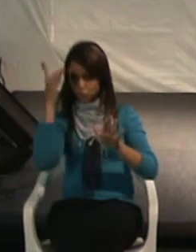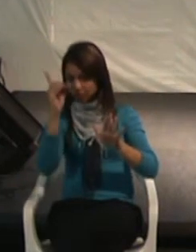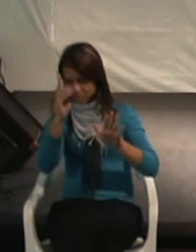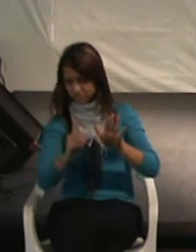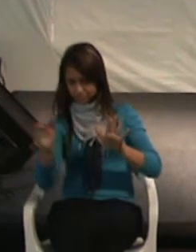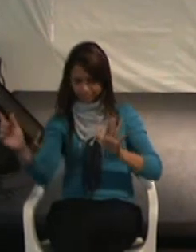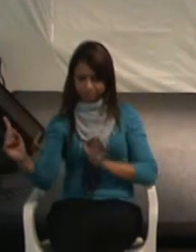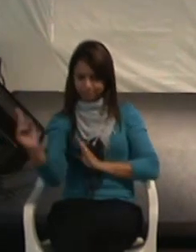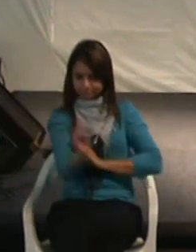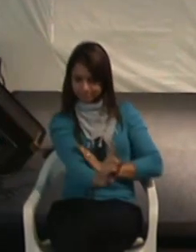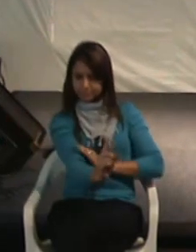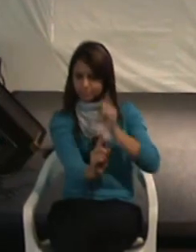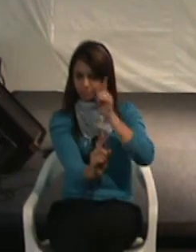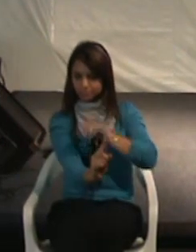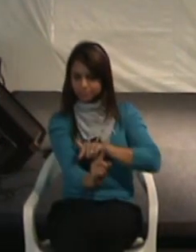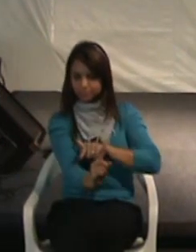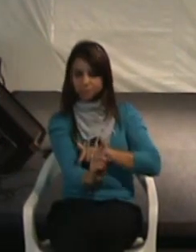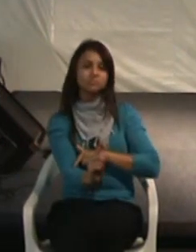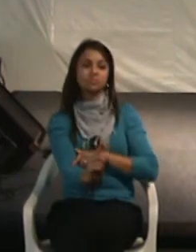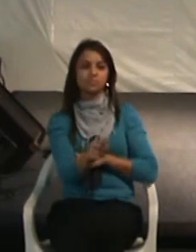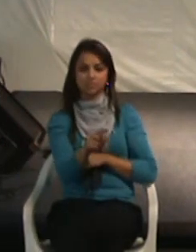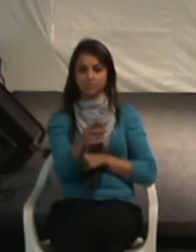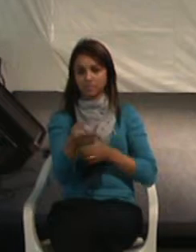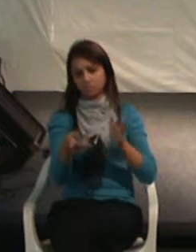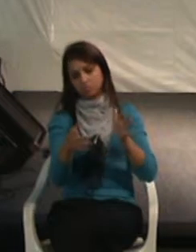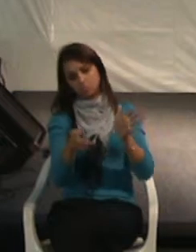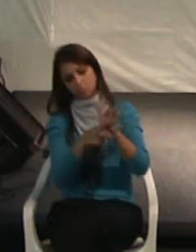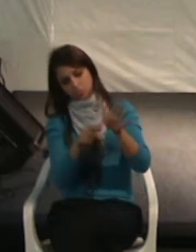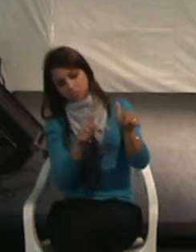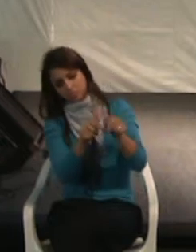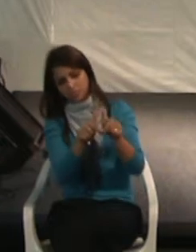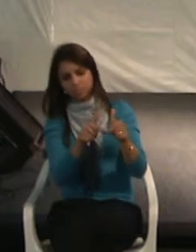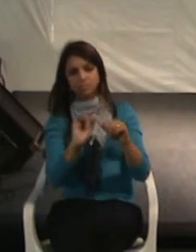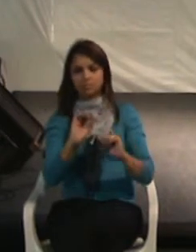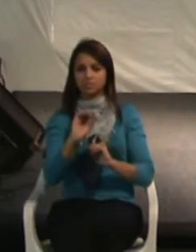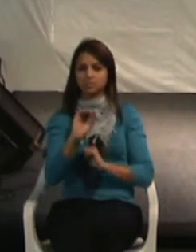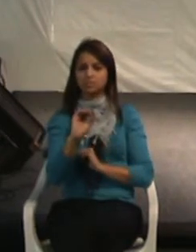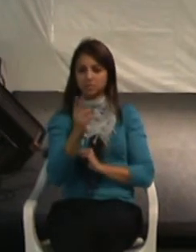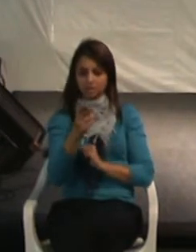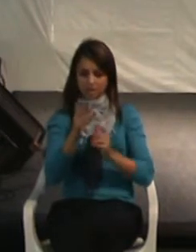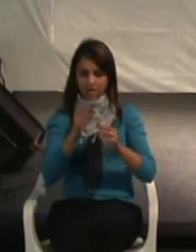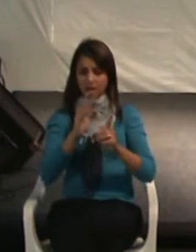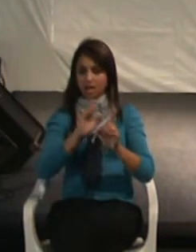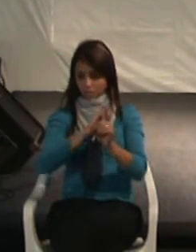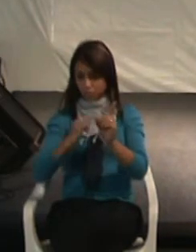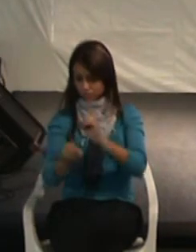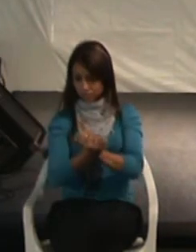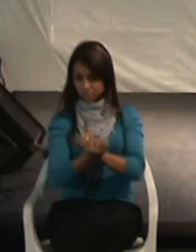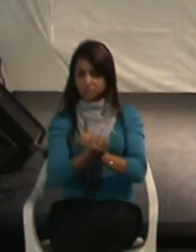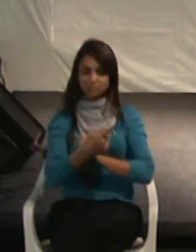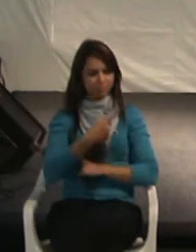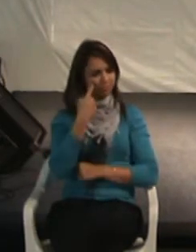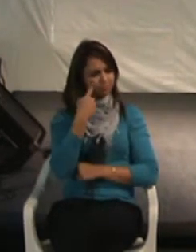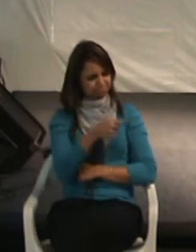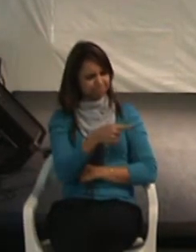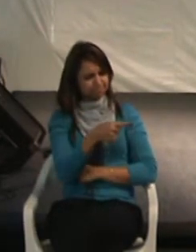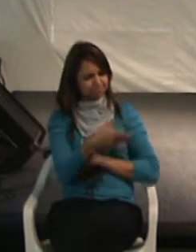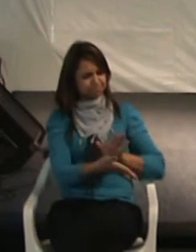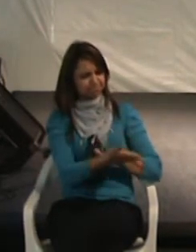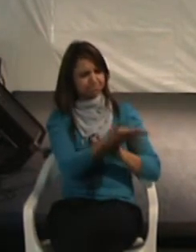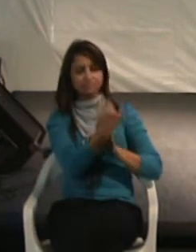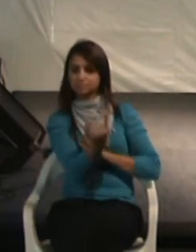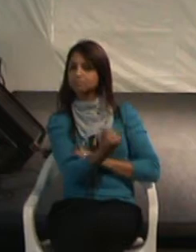deficiência no mercado de trabalho, na sociedade, no modo geral, tudo isso é muito importante.